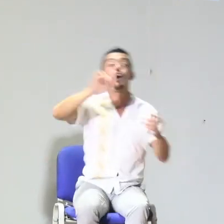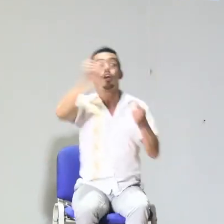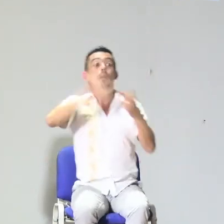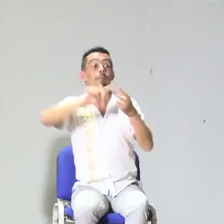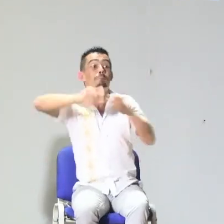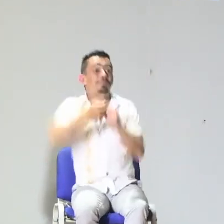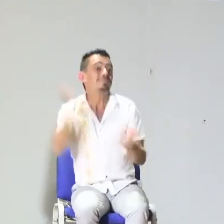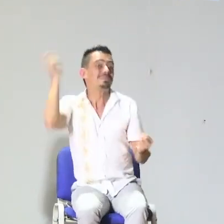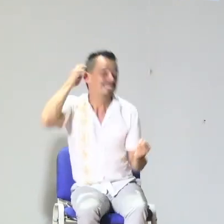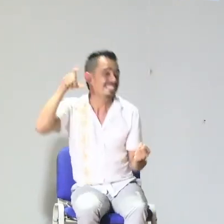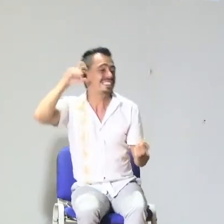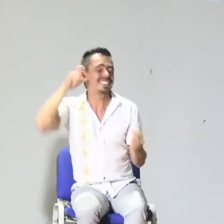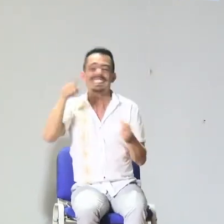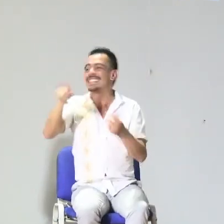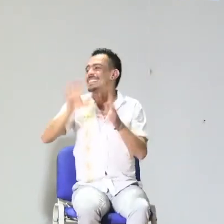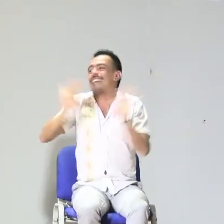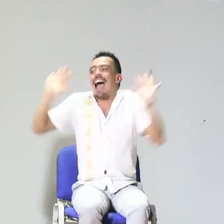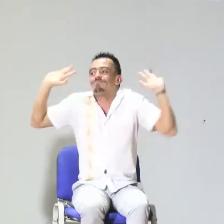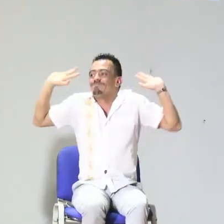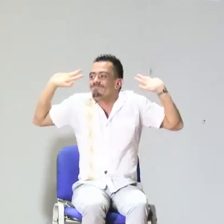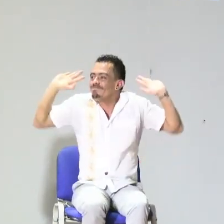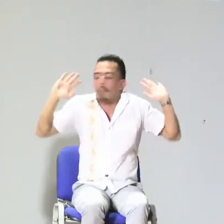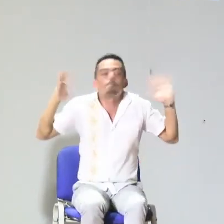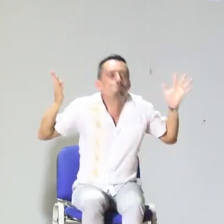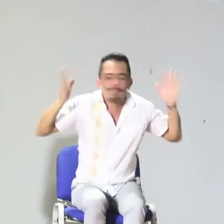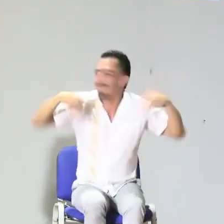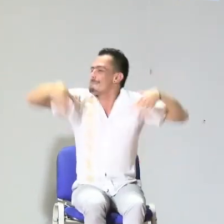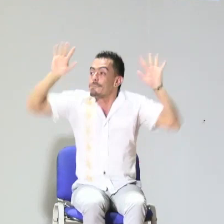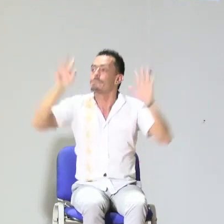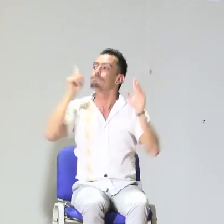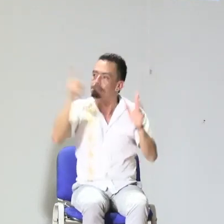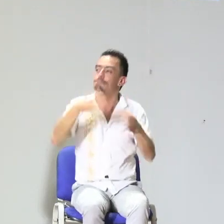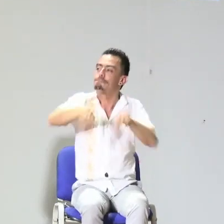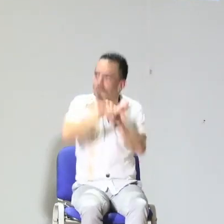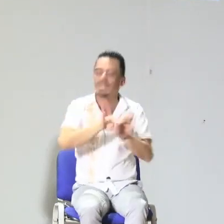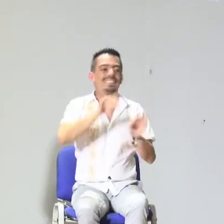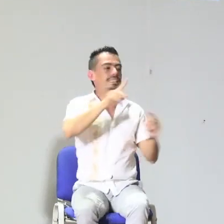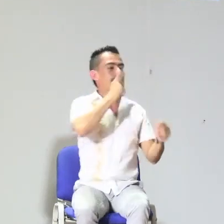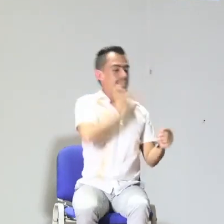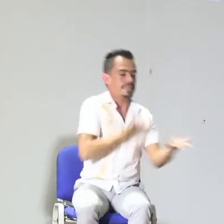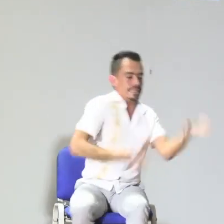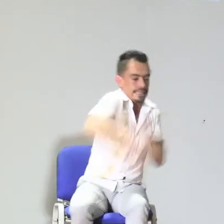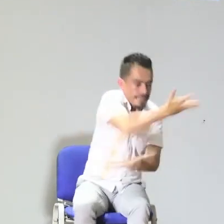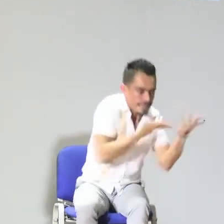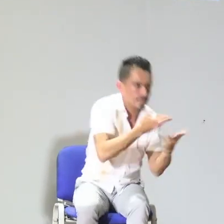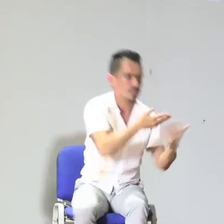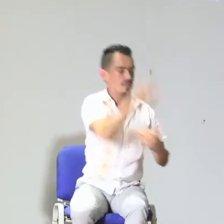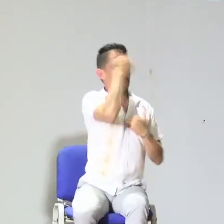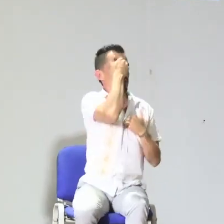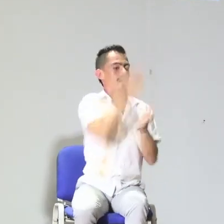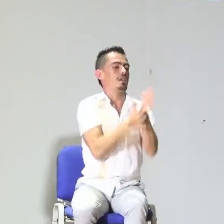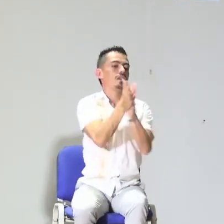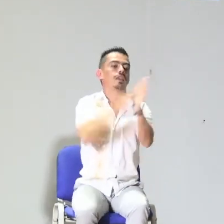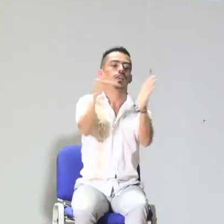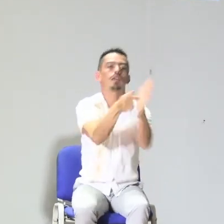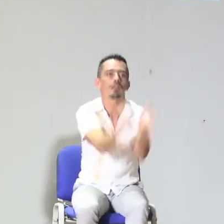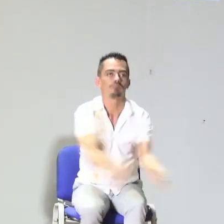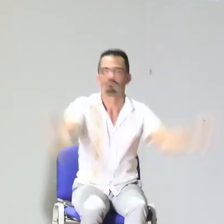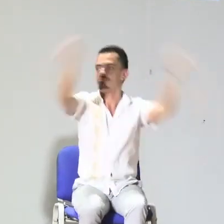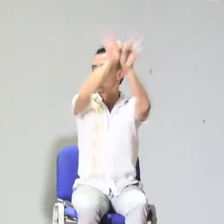siente obligado, porque le toca aprender la lengua, lo que va a hacer simplemente en la casa es oralizar. Y va a ir por